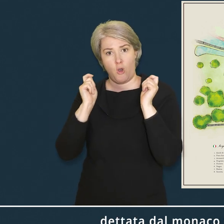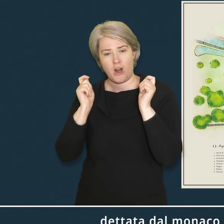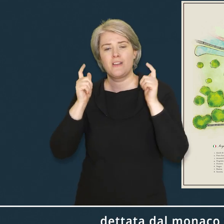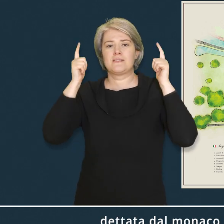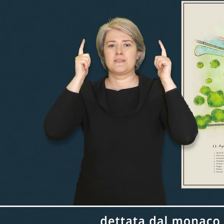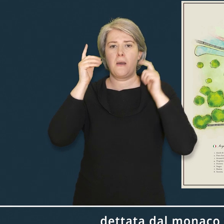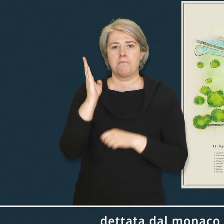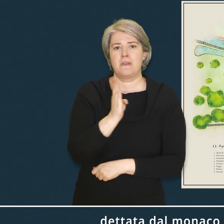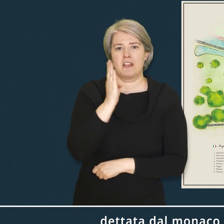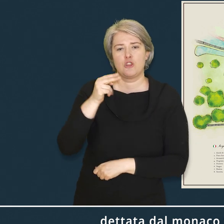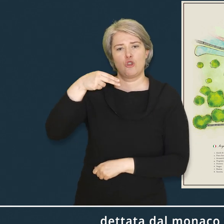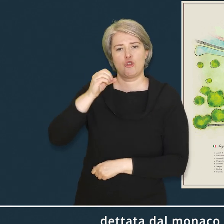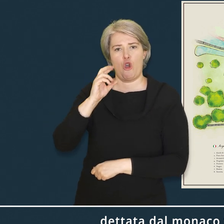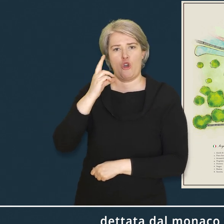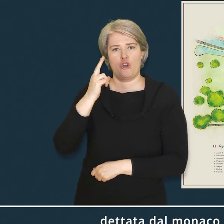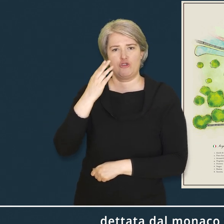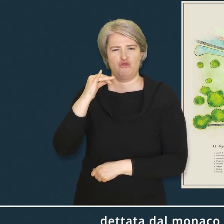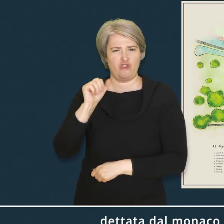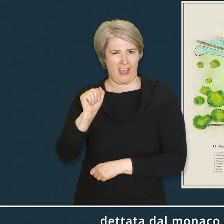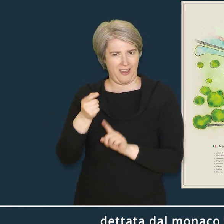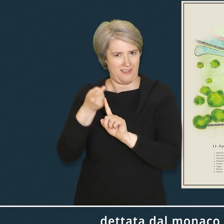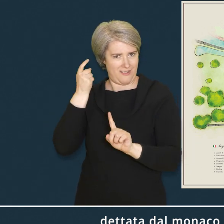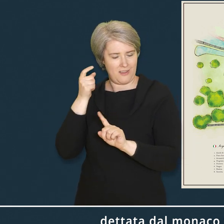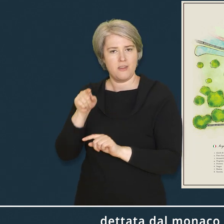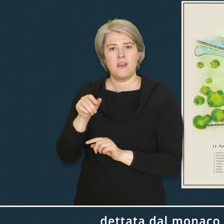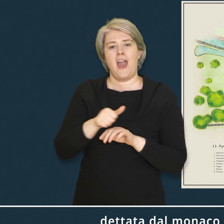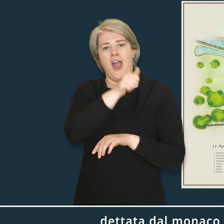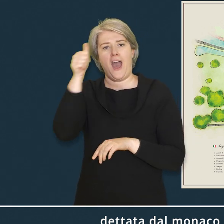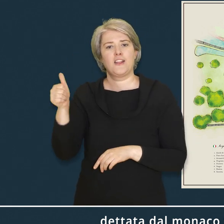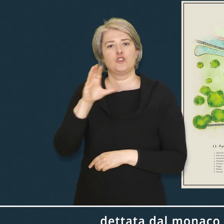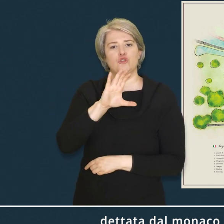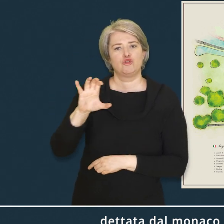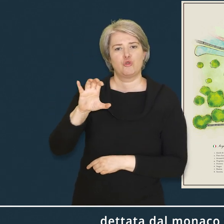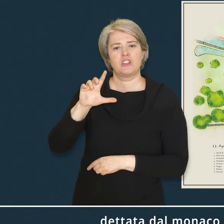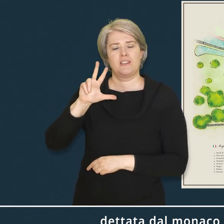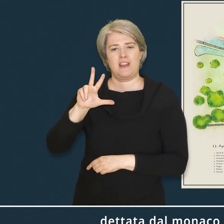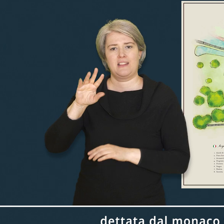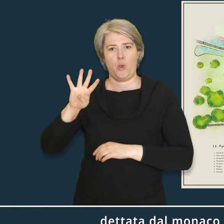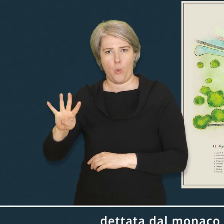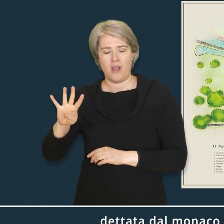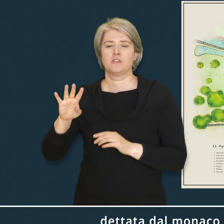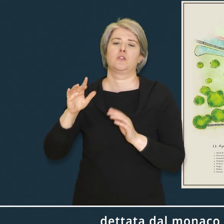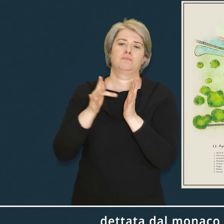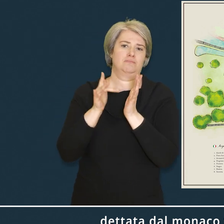monaco San Benedetto da Norcia nel 534 d.C.